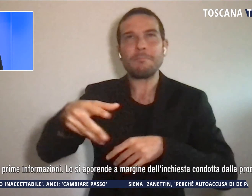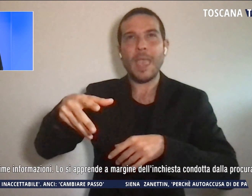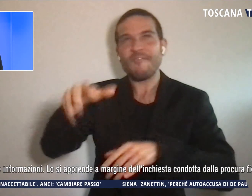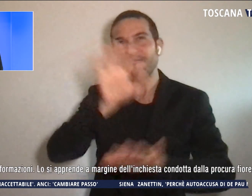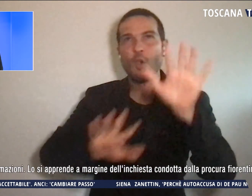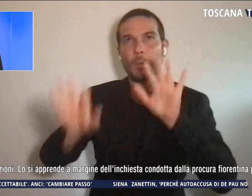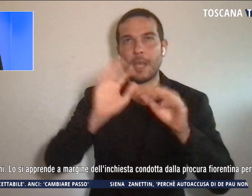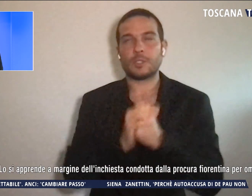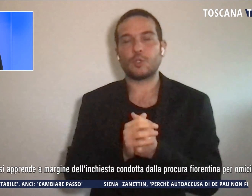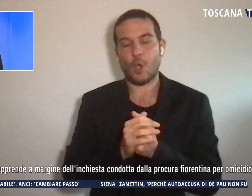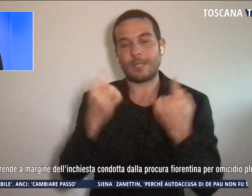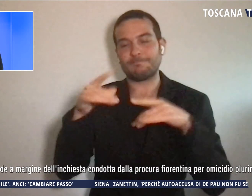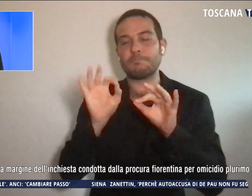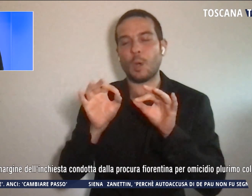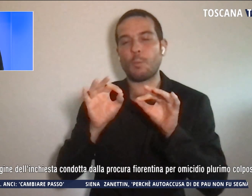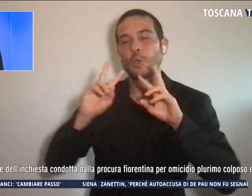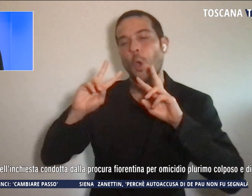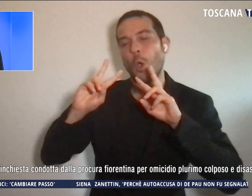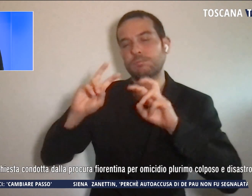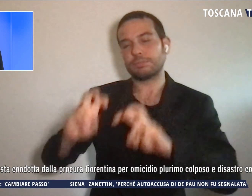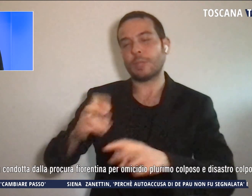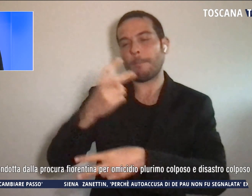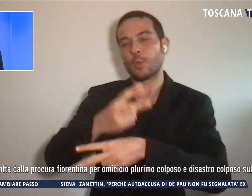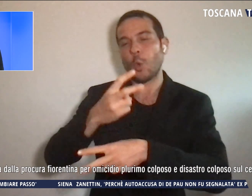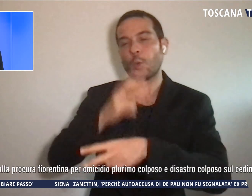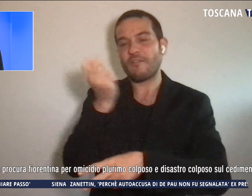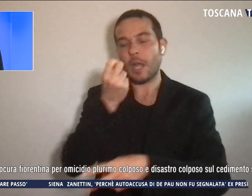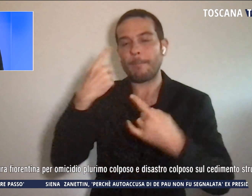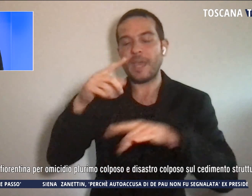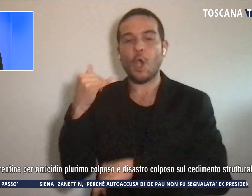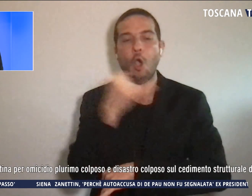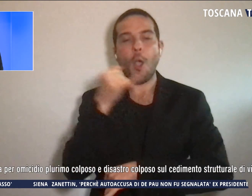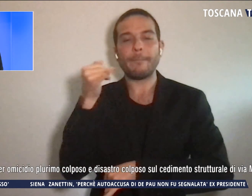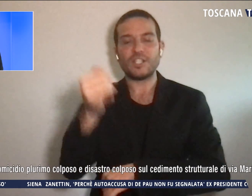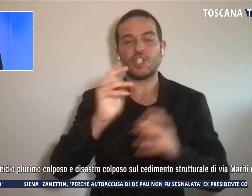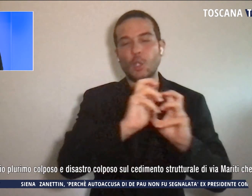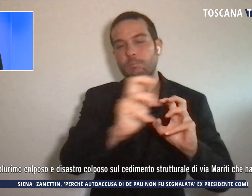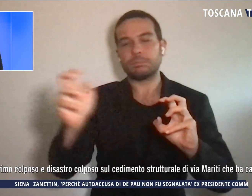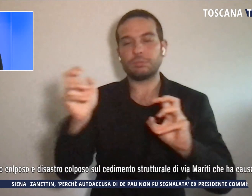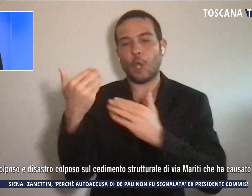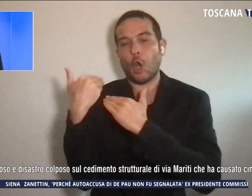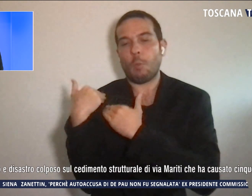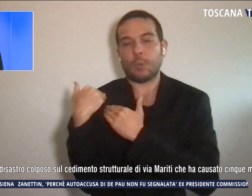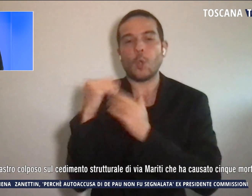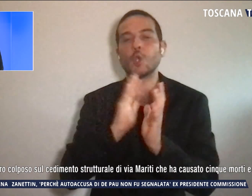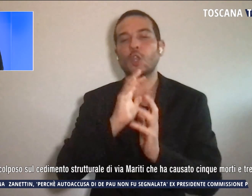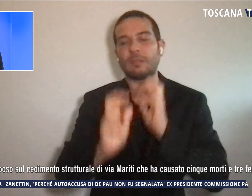condotta dalla procura fiorentina per omicidio plurimo colposo e disastro colposo.